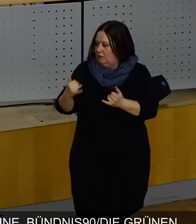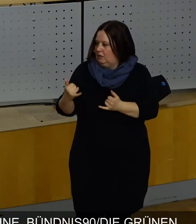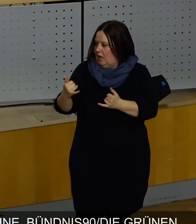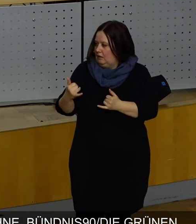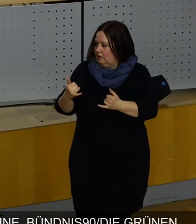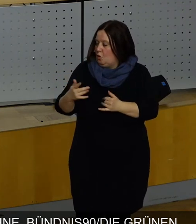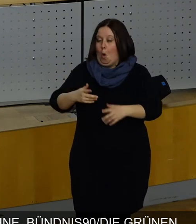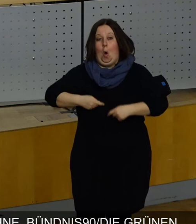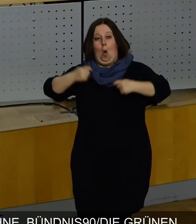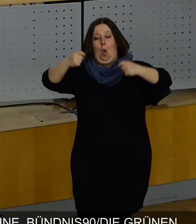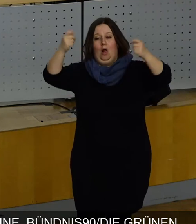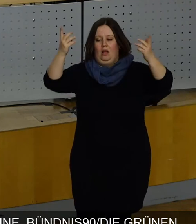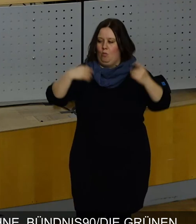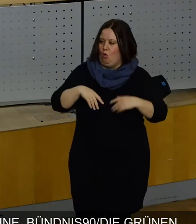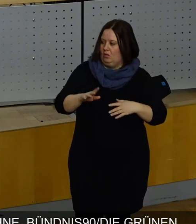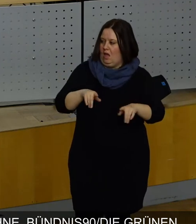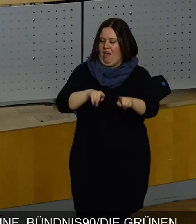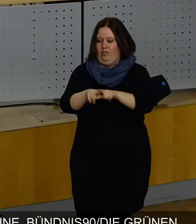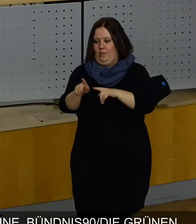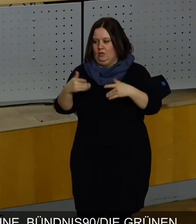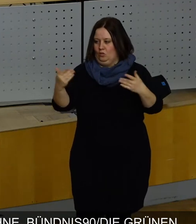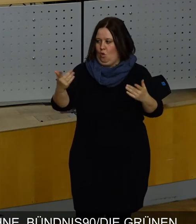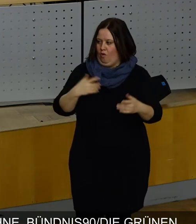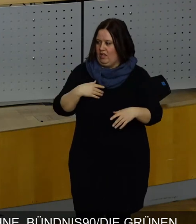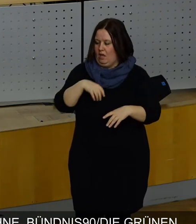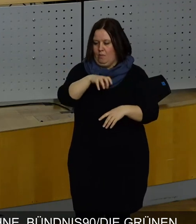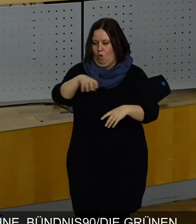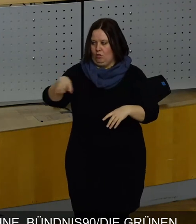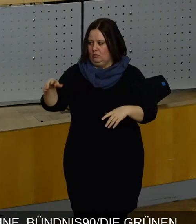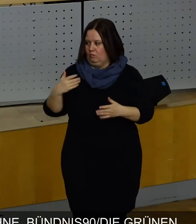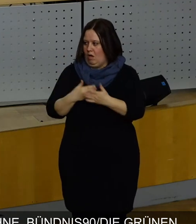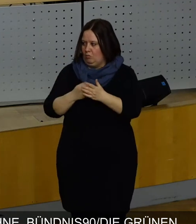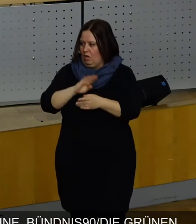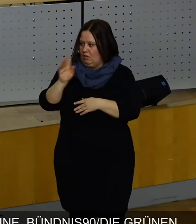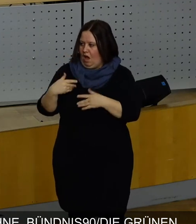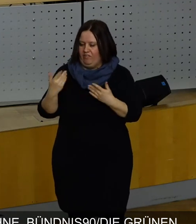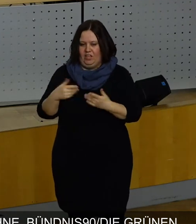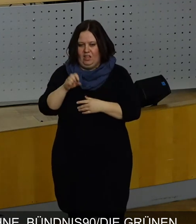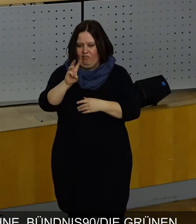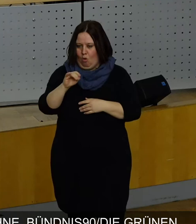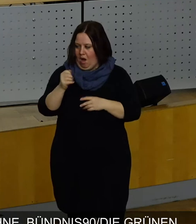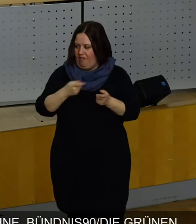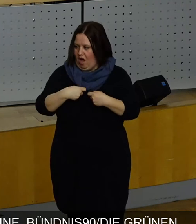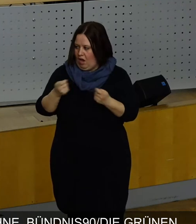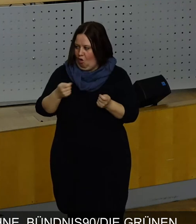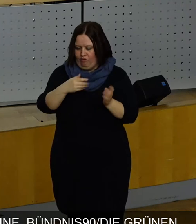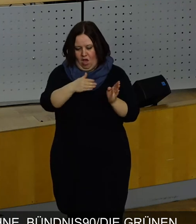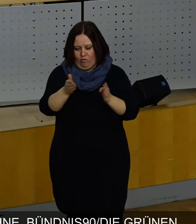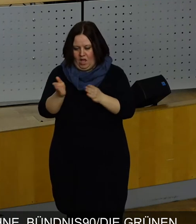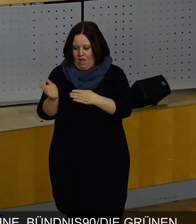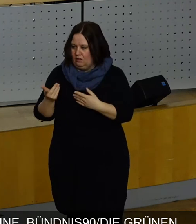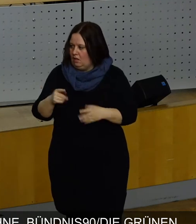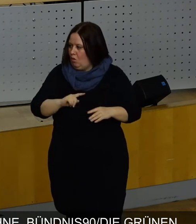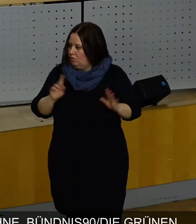hoch empört gebenden FDP die Posten etwa nach dem Woba-Verkauf unter sich verteilt